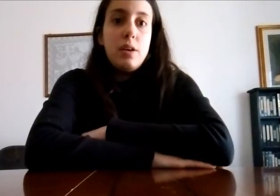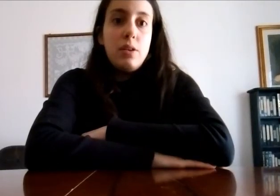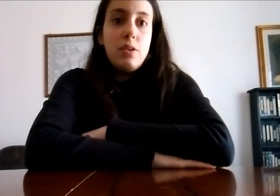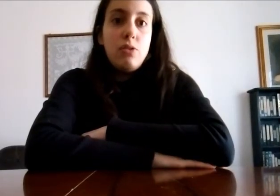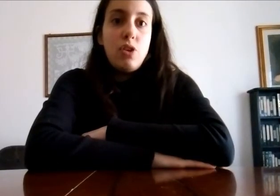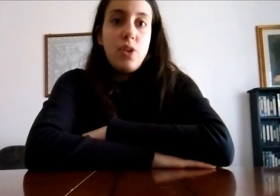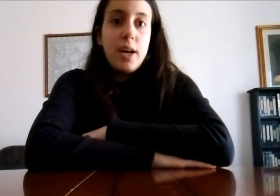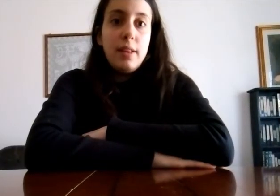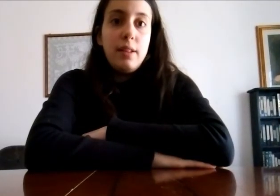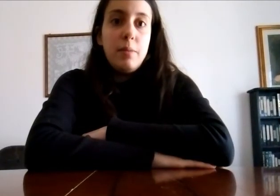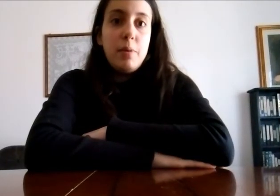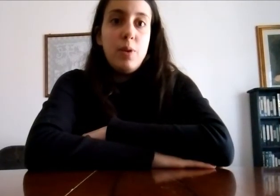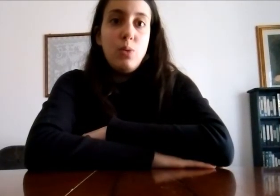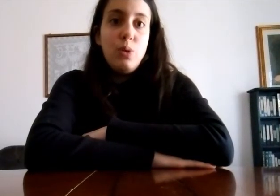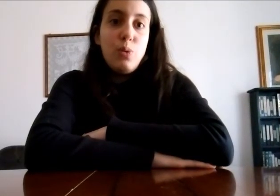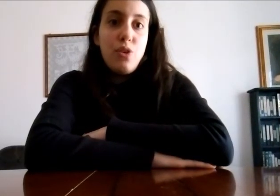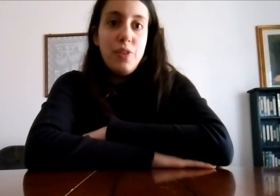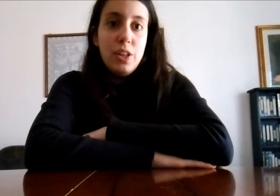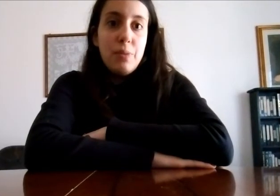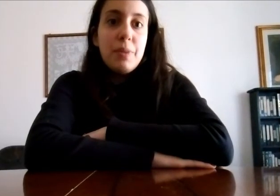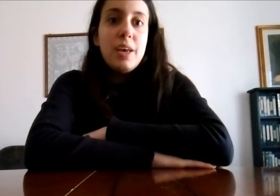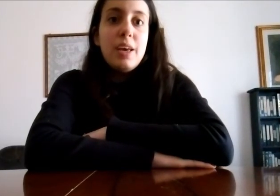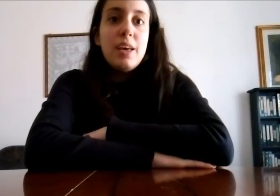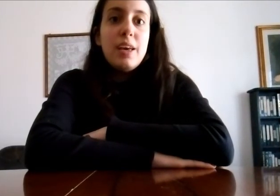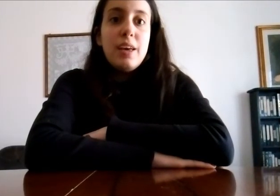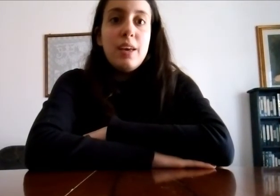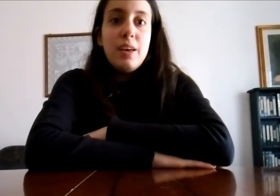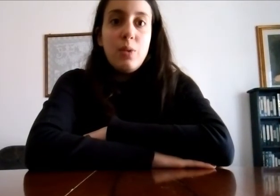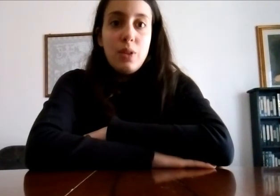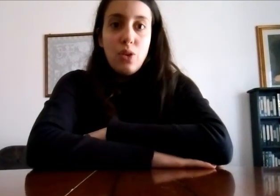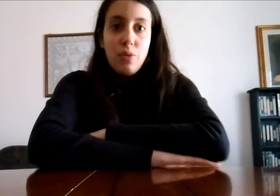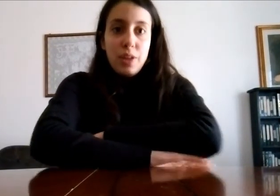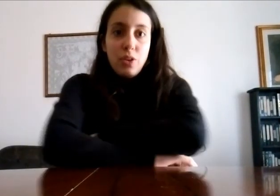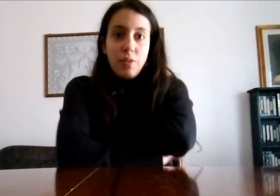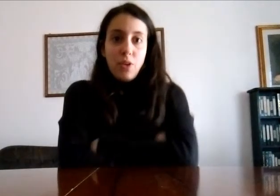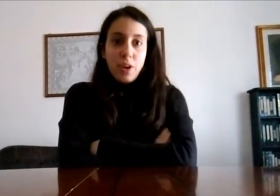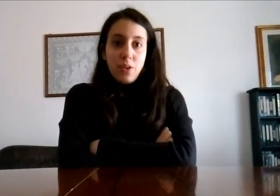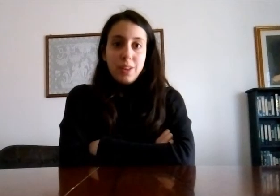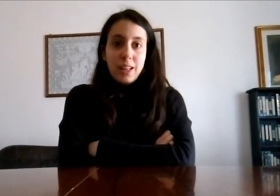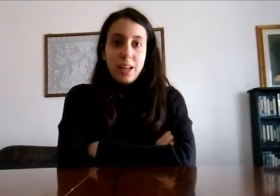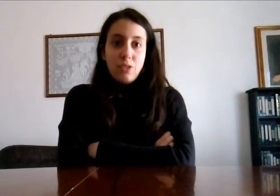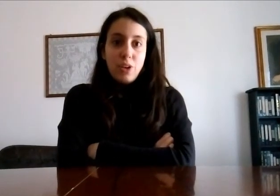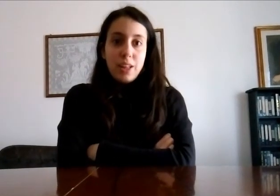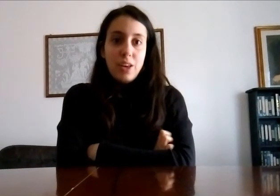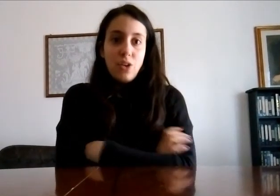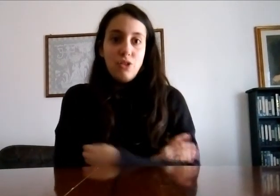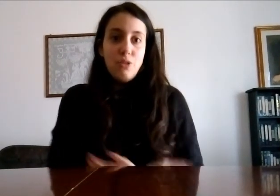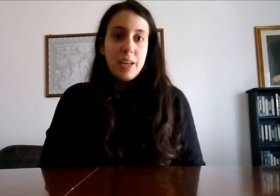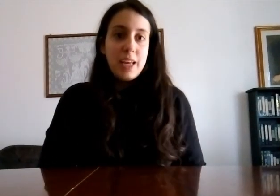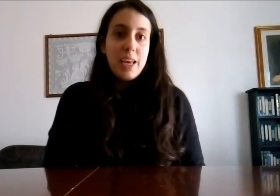Ciao ragazzi e benvenuti in un nuovo video. In questo video vi voglio raccontare della giornata di oggi perché